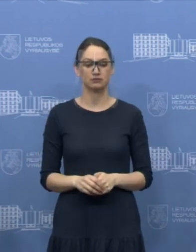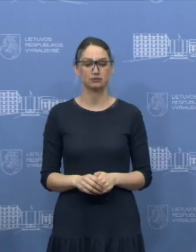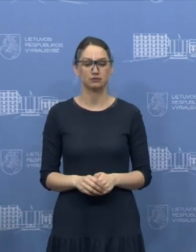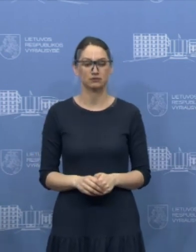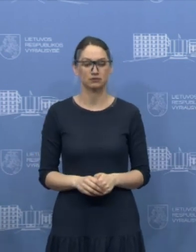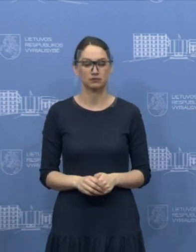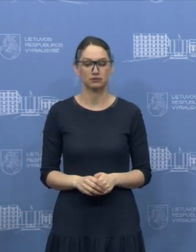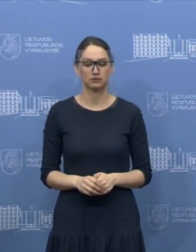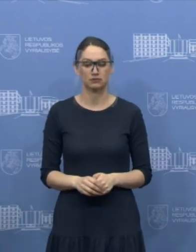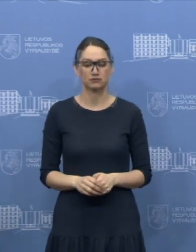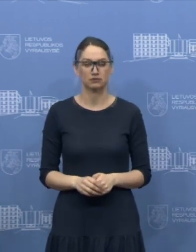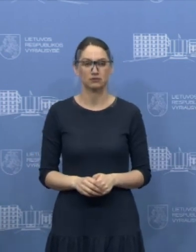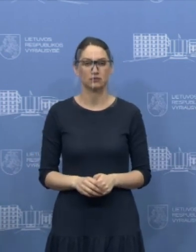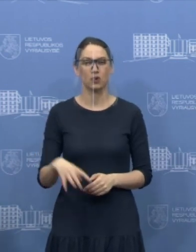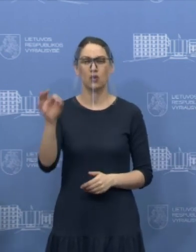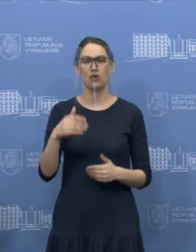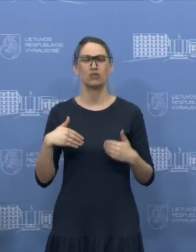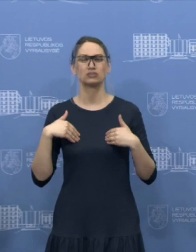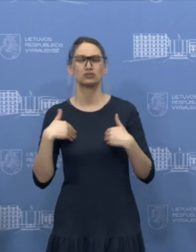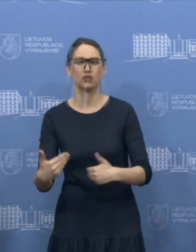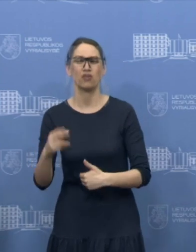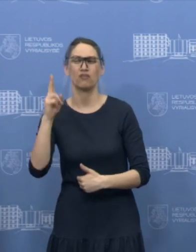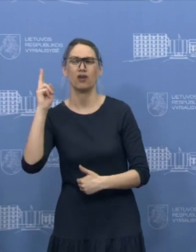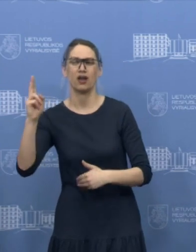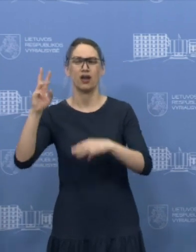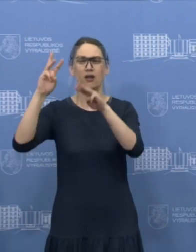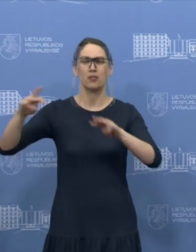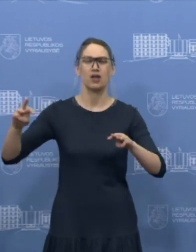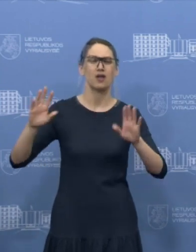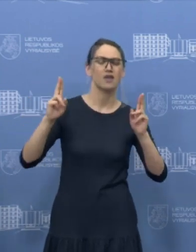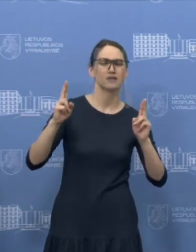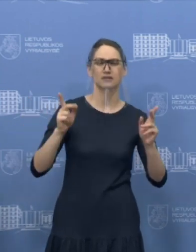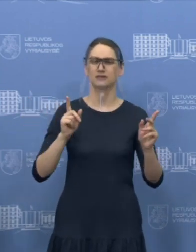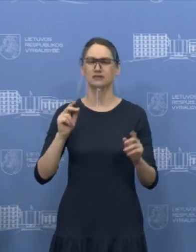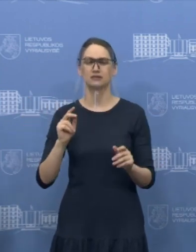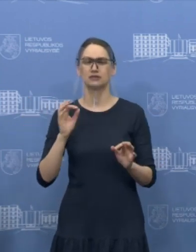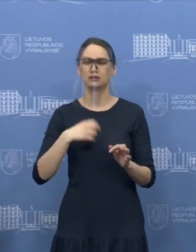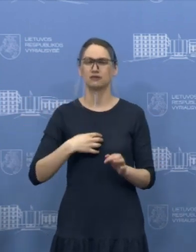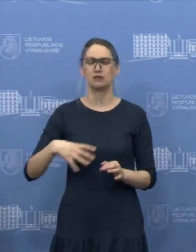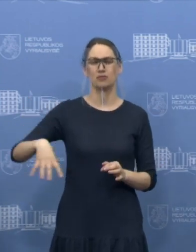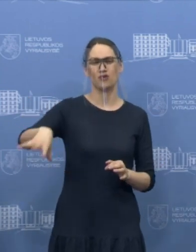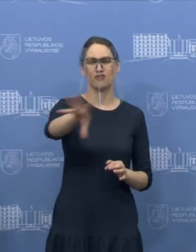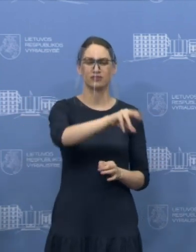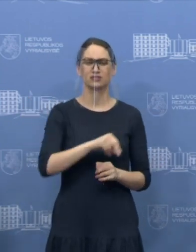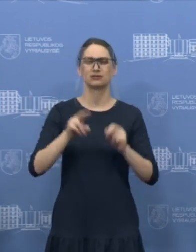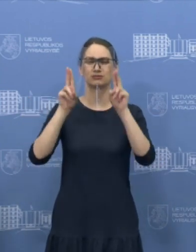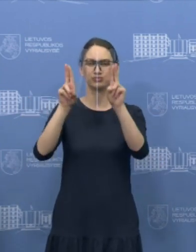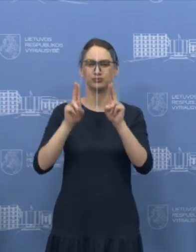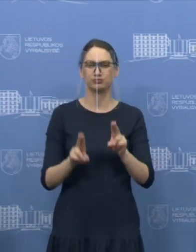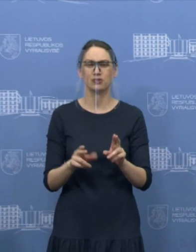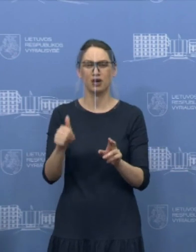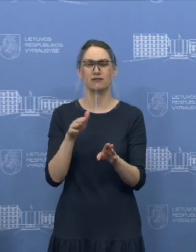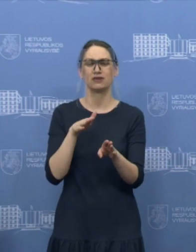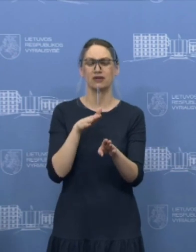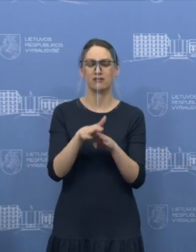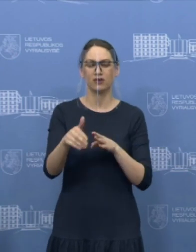Kas sugalvojo, kas rekomenduoja, jeigu sprendimas geras ir teisingas, mes turime padaryti viską, kad jį gyvendintume ir